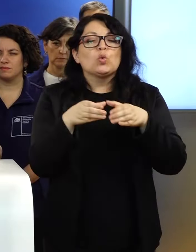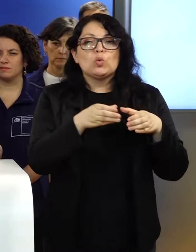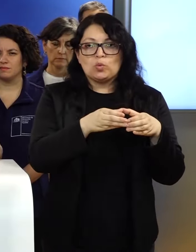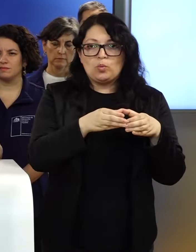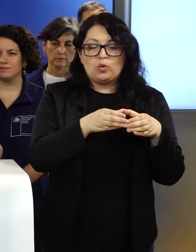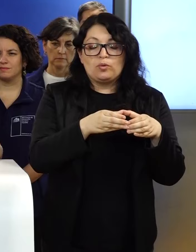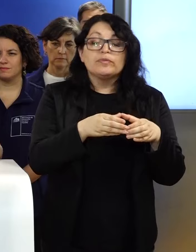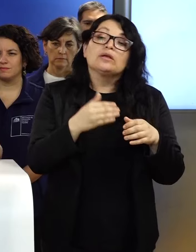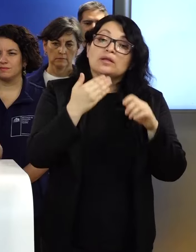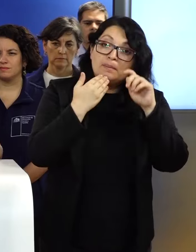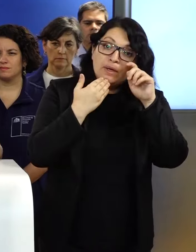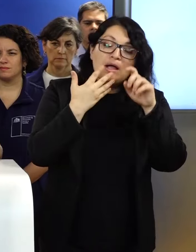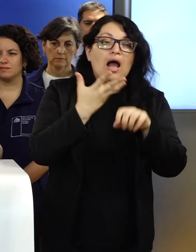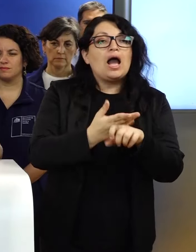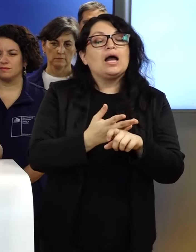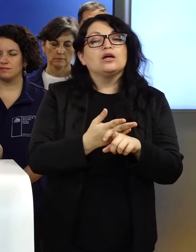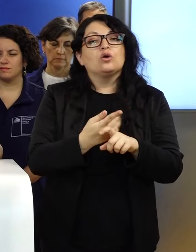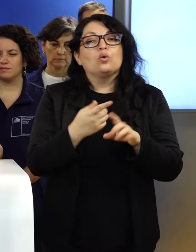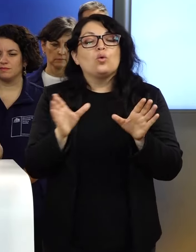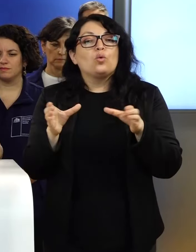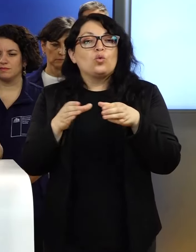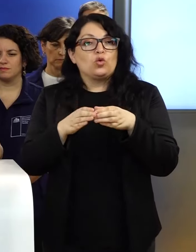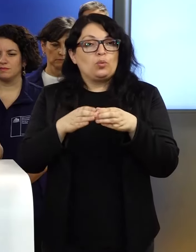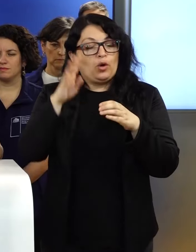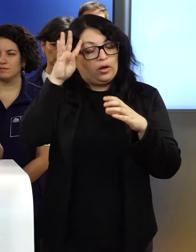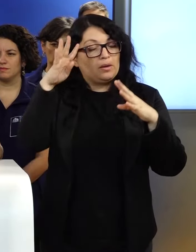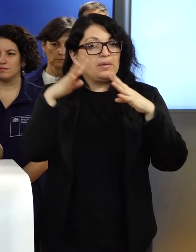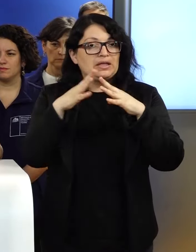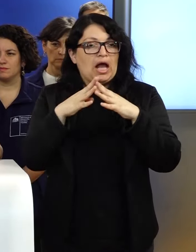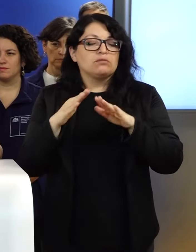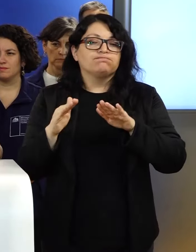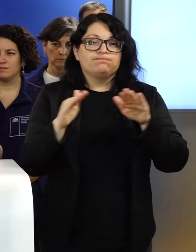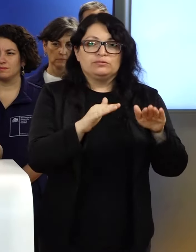un refuerzo de contingencia de las Fuerzas Armadas.